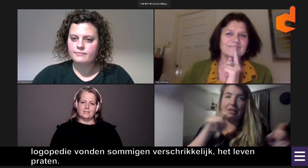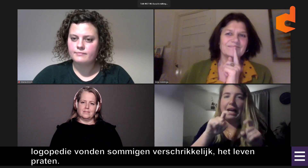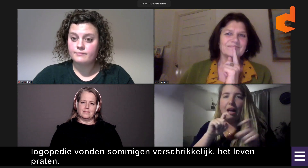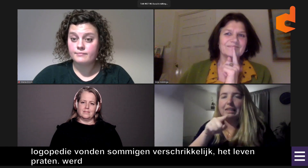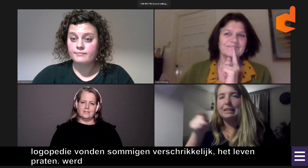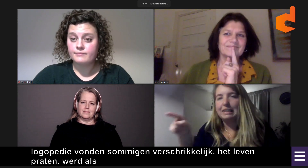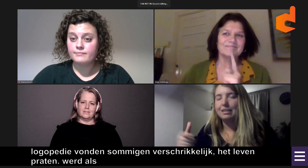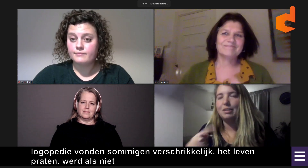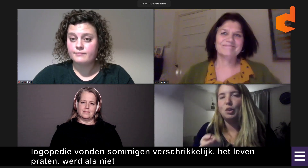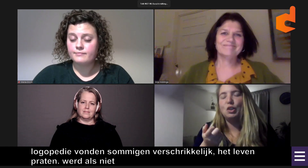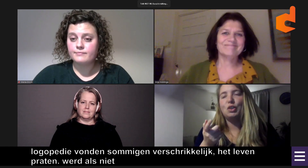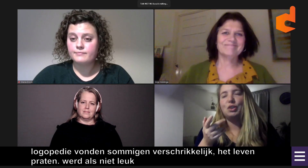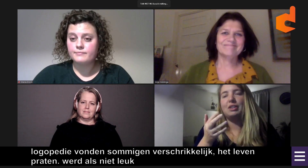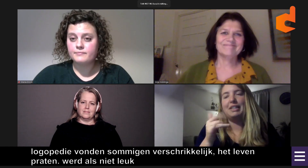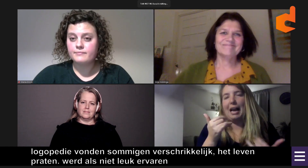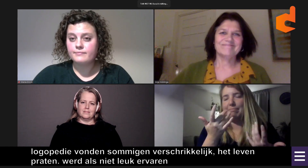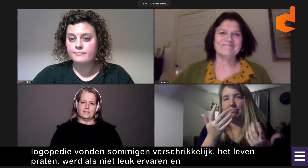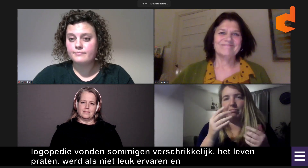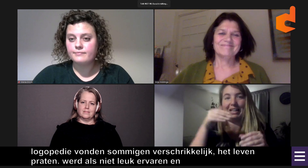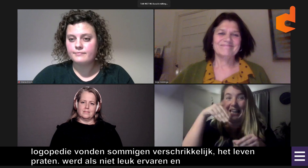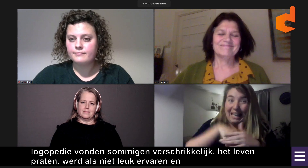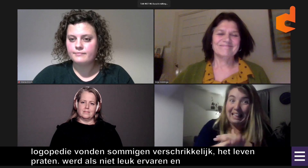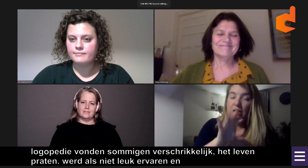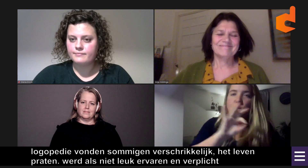ook als tijdverspilling. Dat zijn de reacties die we hebben gekregen.